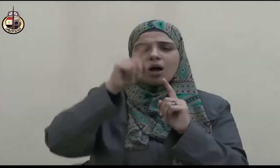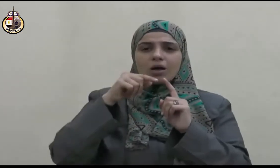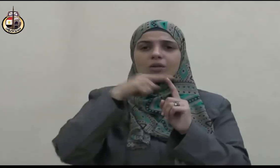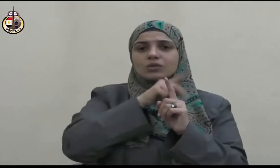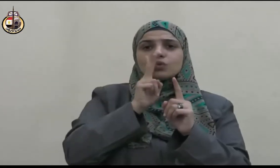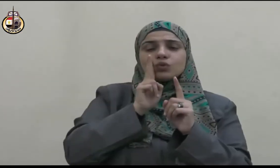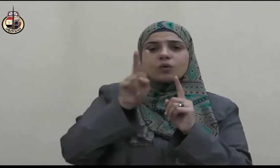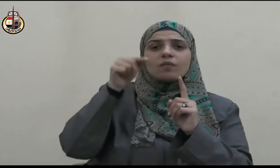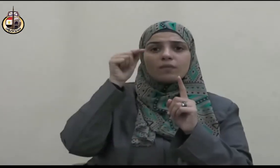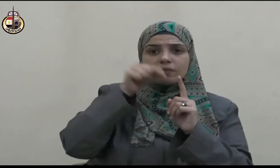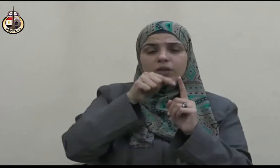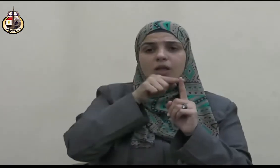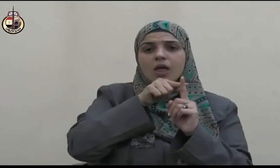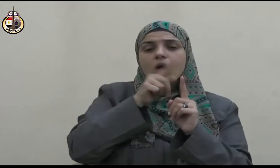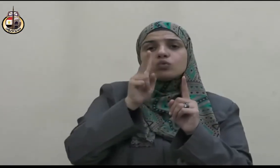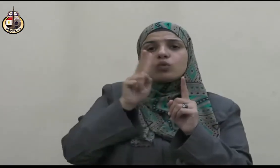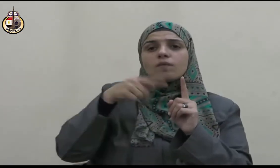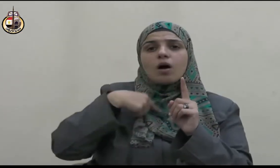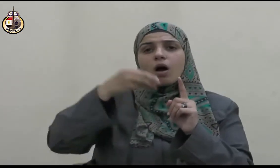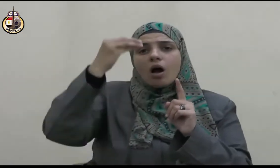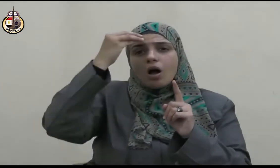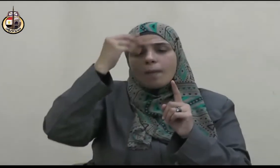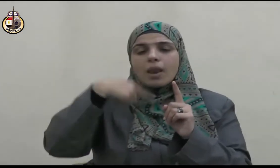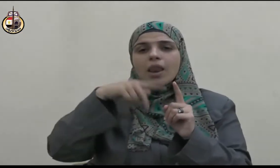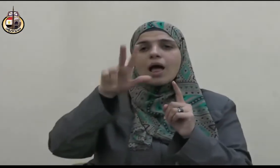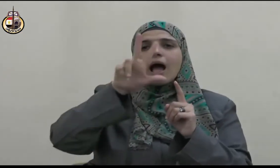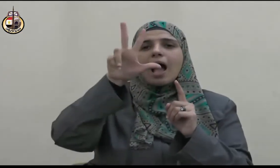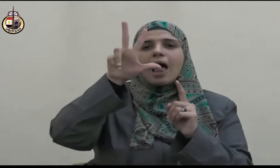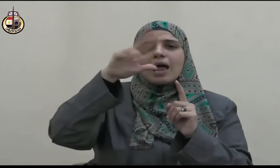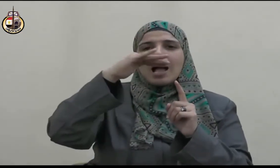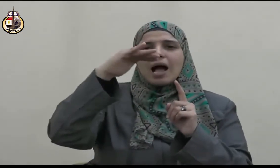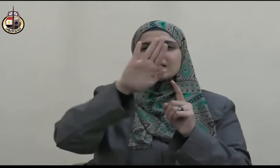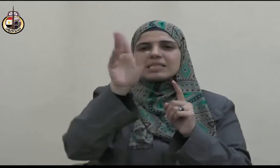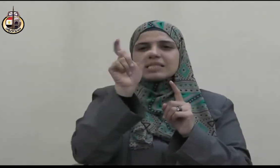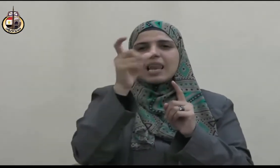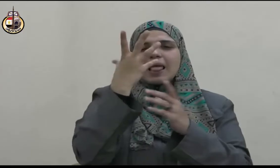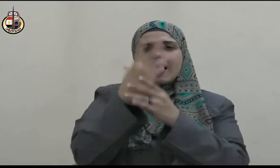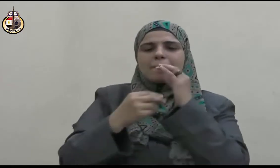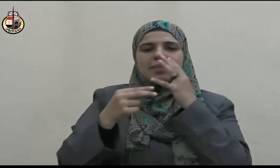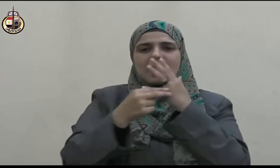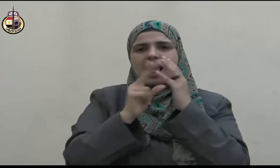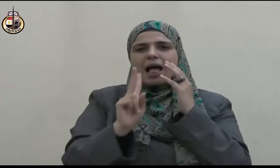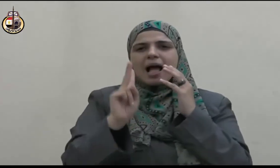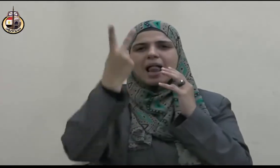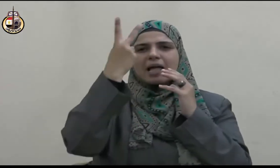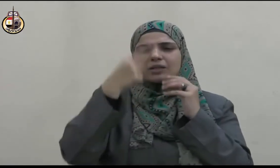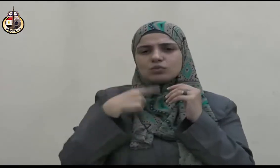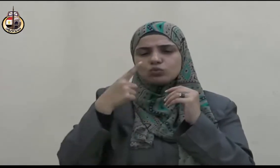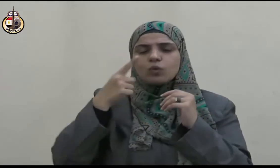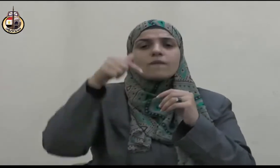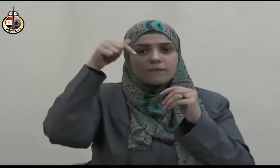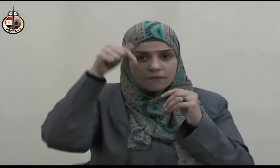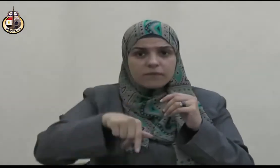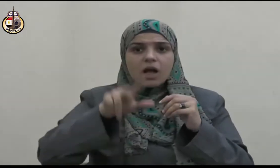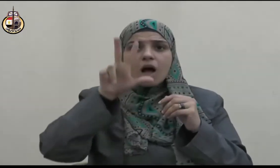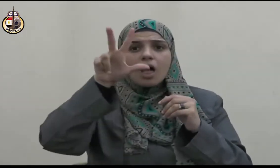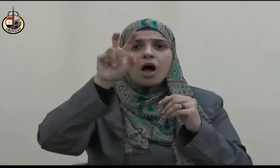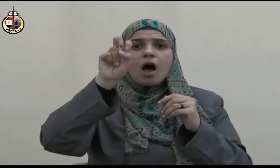أننا نؤكد أن هذا لم يكن خاصا بأبنائه وأحفاده فقط وإنما كان